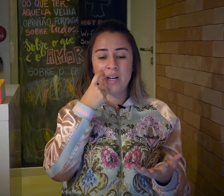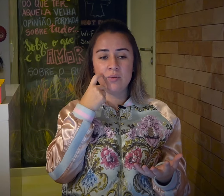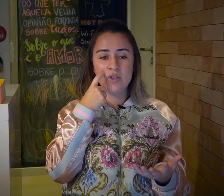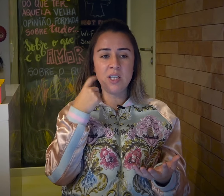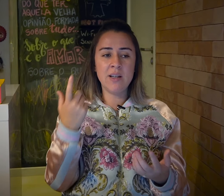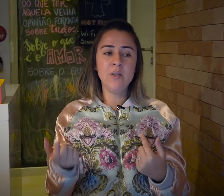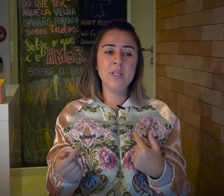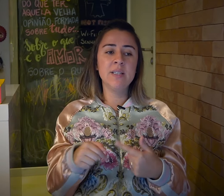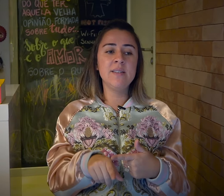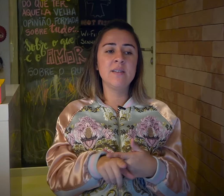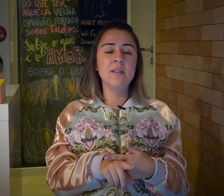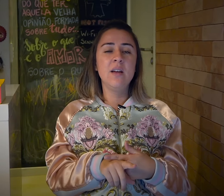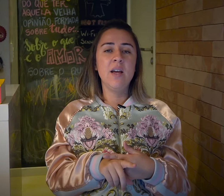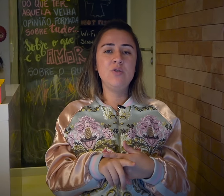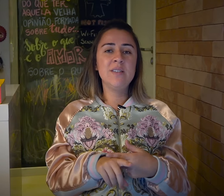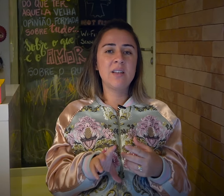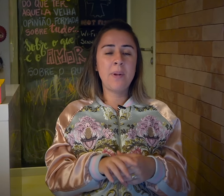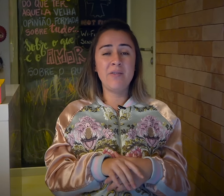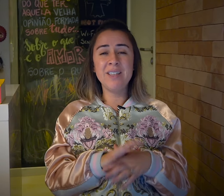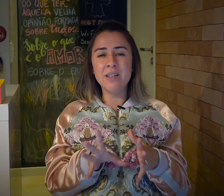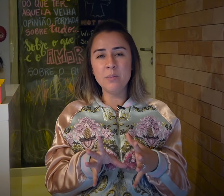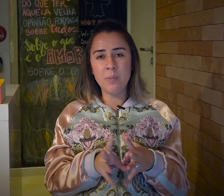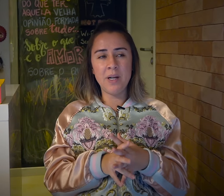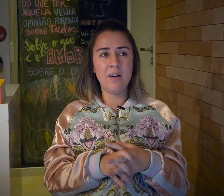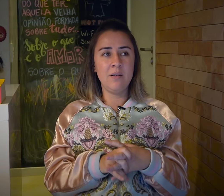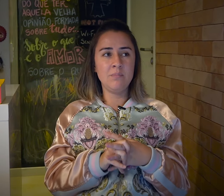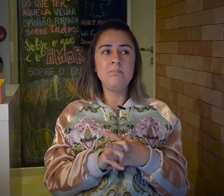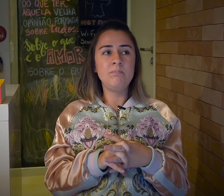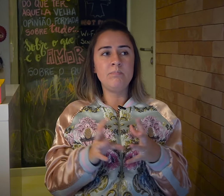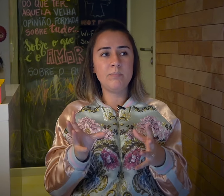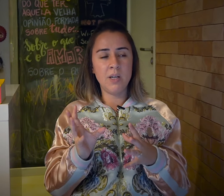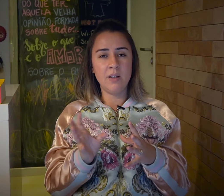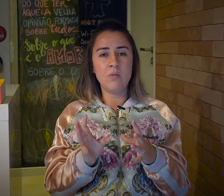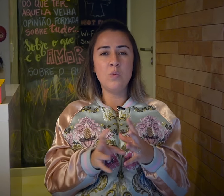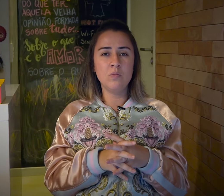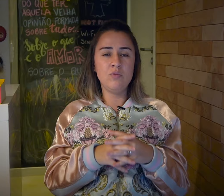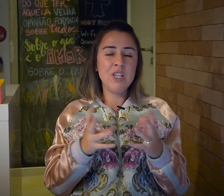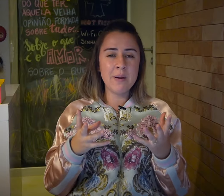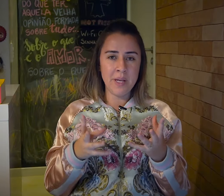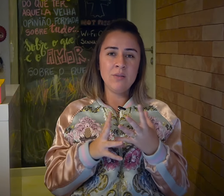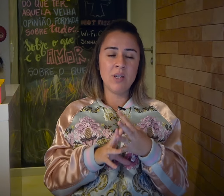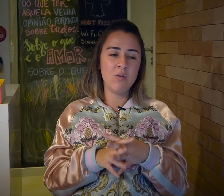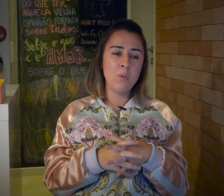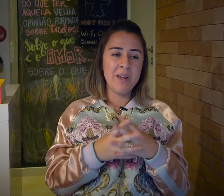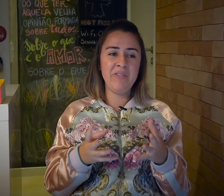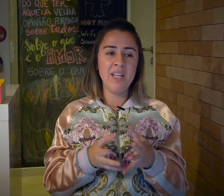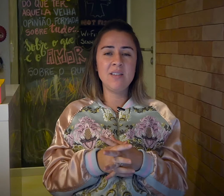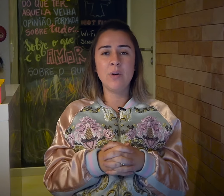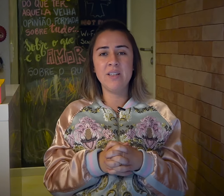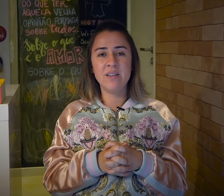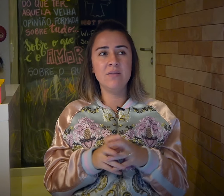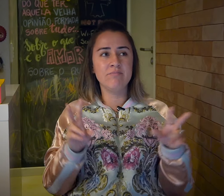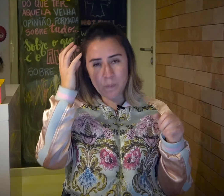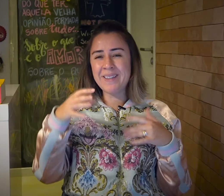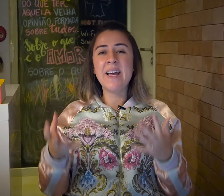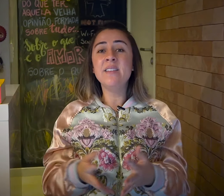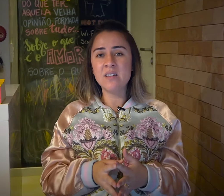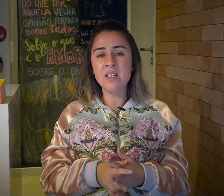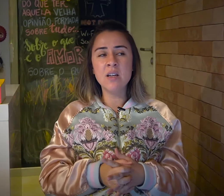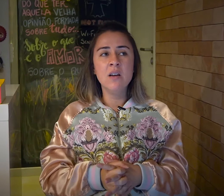fato de que na língua inglesa é utilizada a palavra dumb como um xingamento, né? Como uma referência a alguém que seria um pateta, assim, e